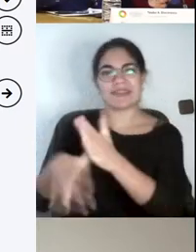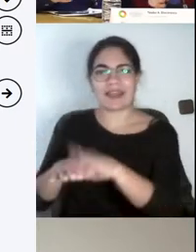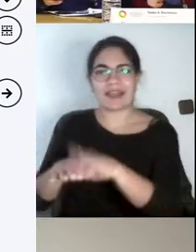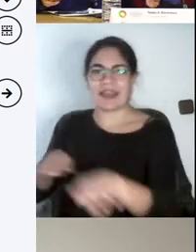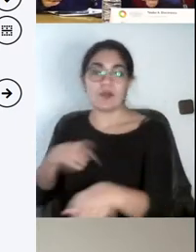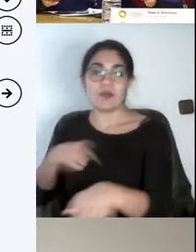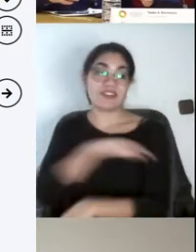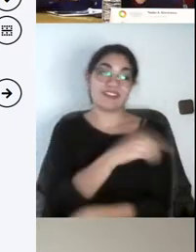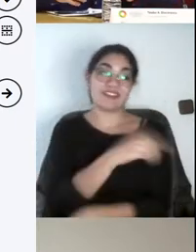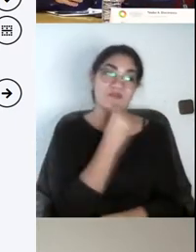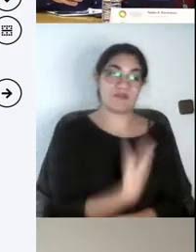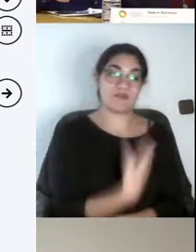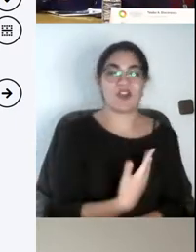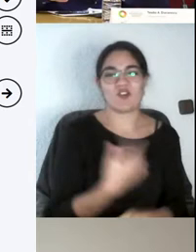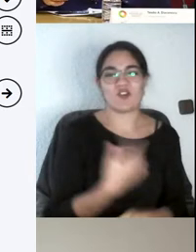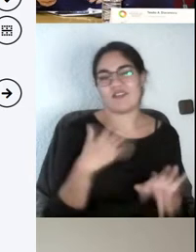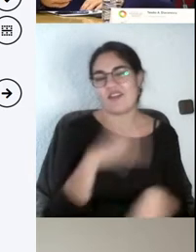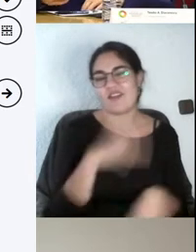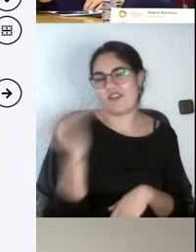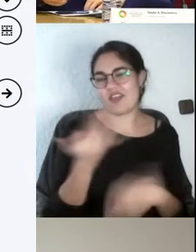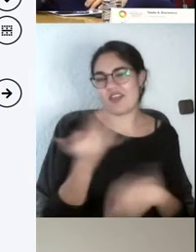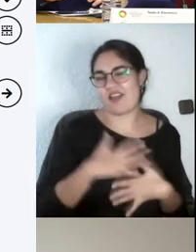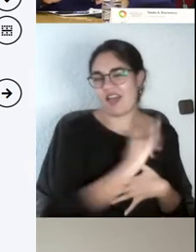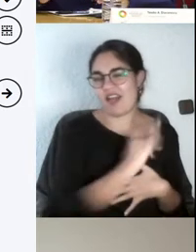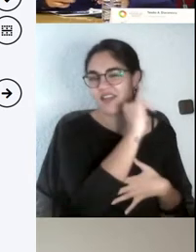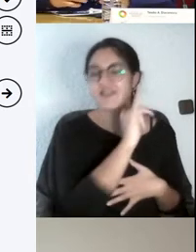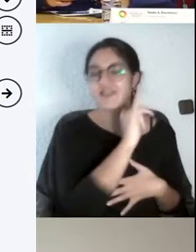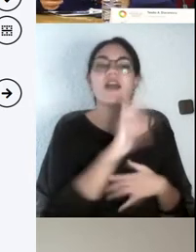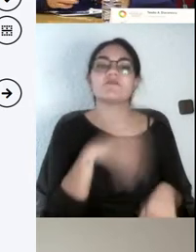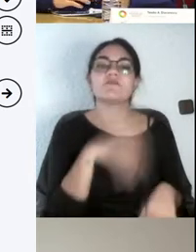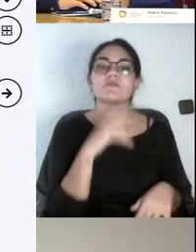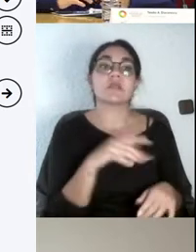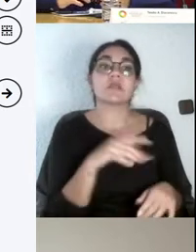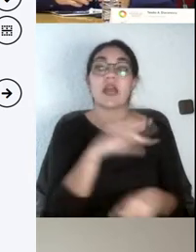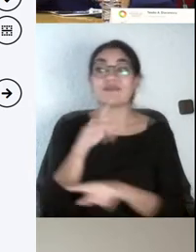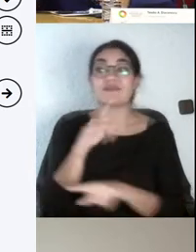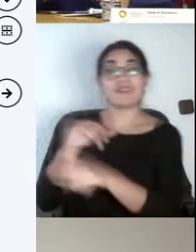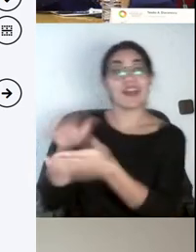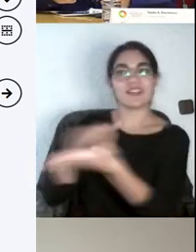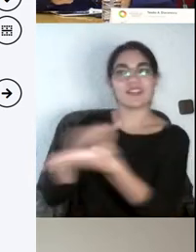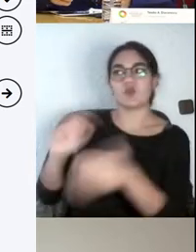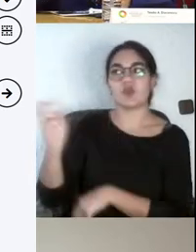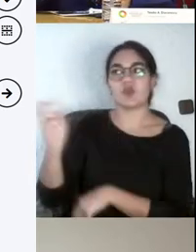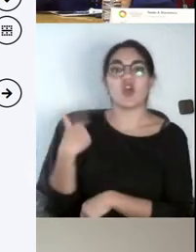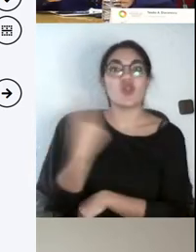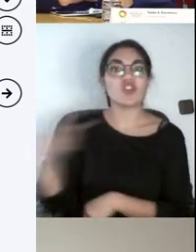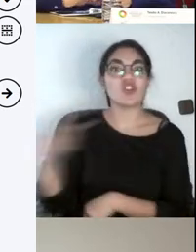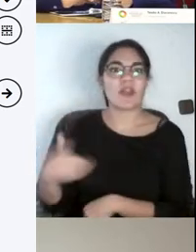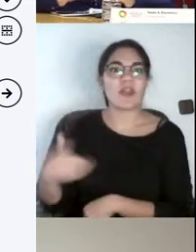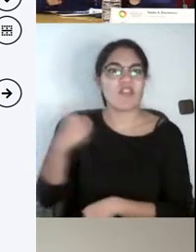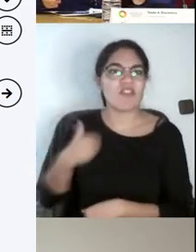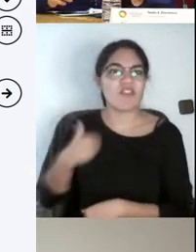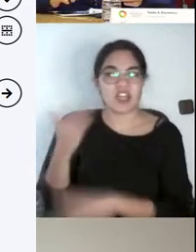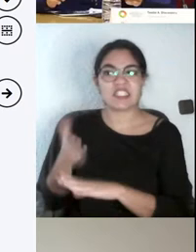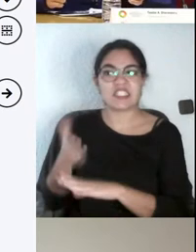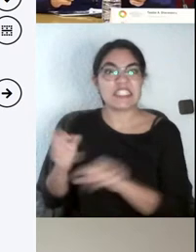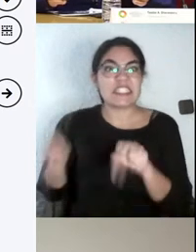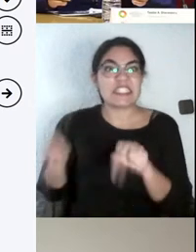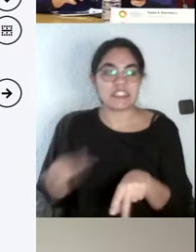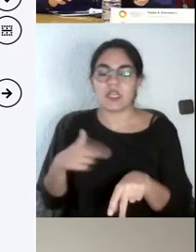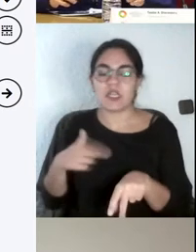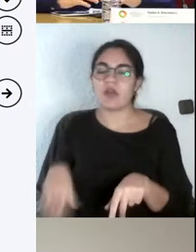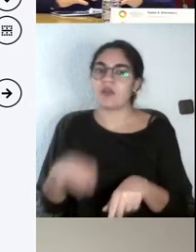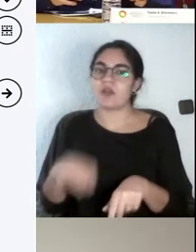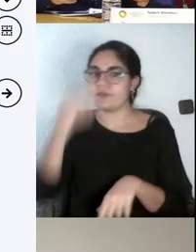me va a requerir menos tiempo, y ya ha faltado dos semanas a esta asignatura y voy a asistir al día uno, y estoy completamente